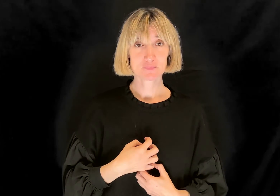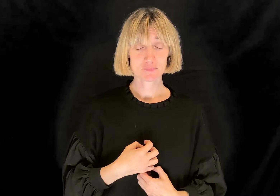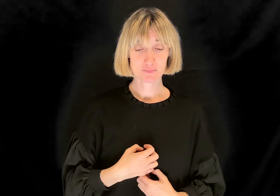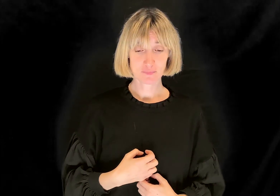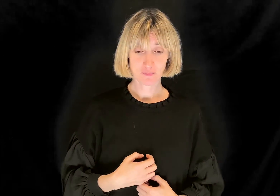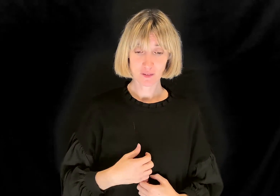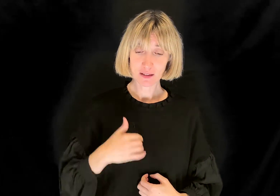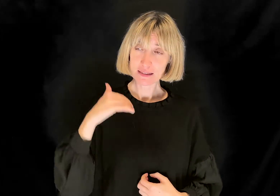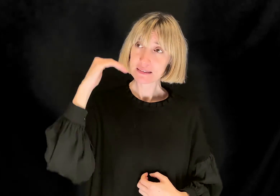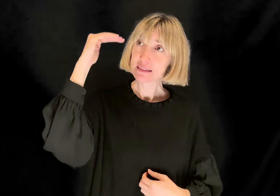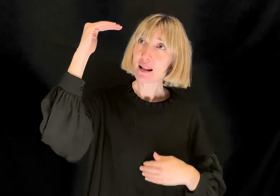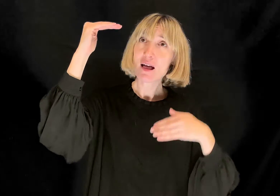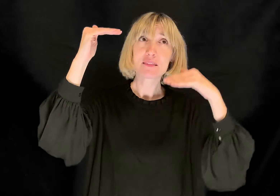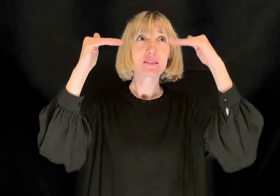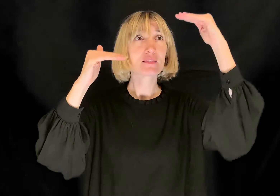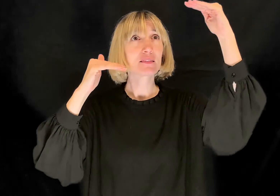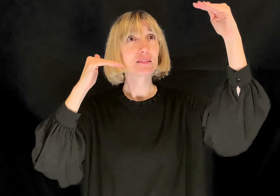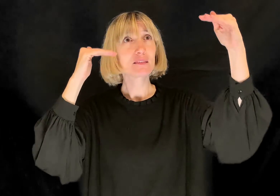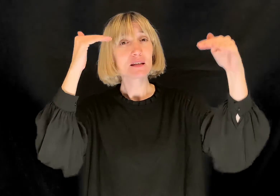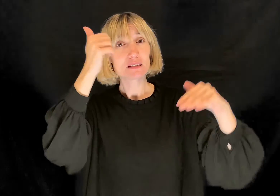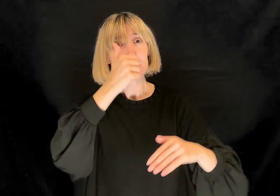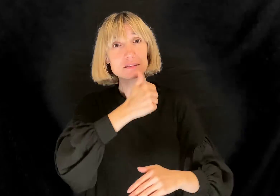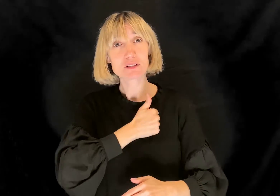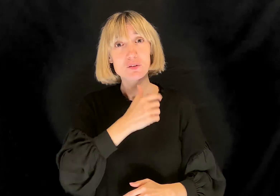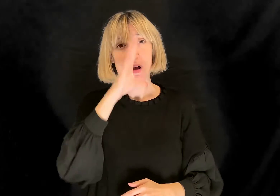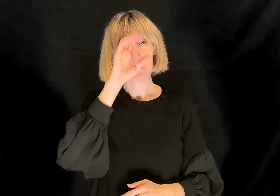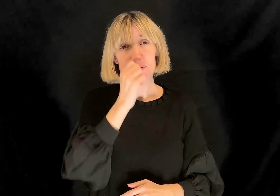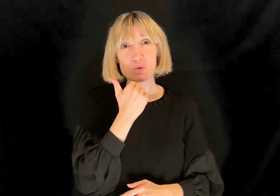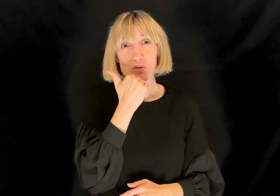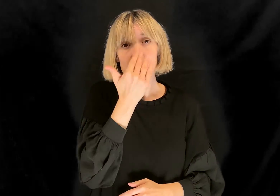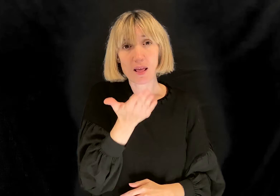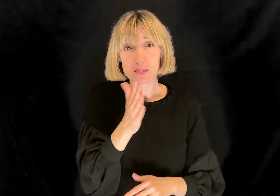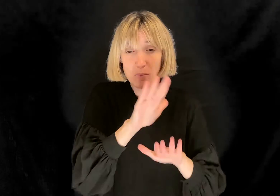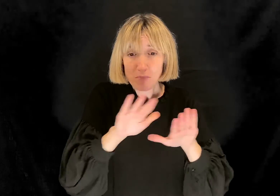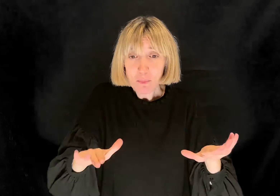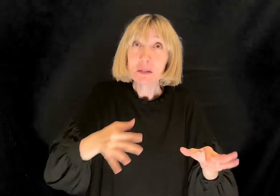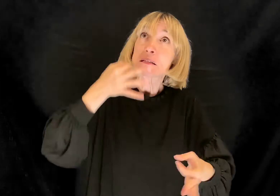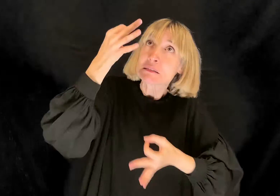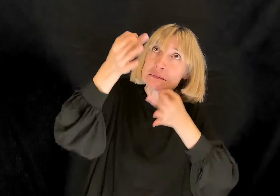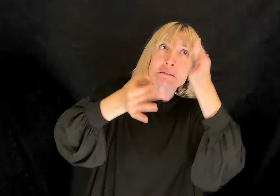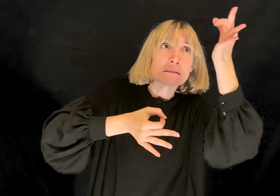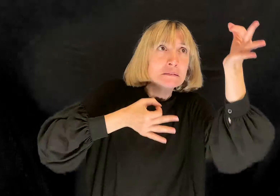grandi non capiscono mai niente da soli e i bambini si stancano a spiegargli tutto ogni volta.